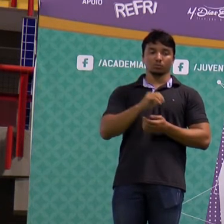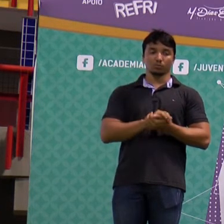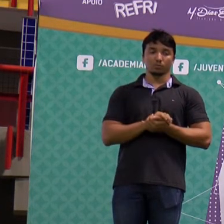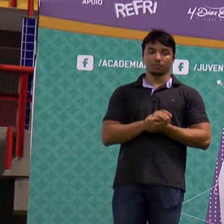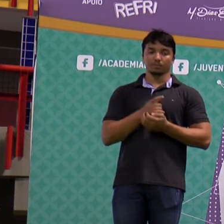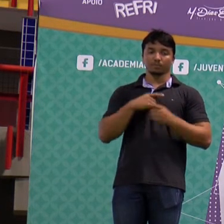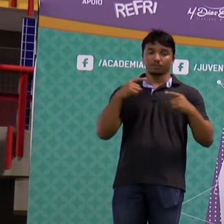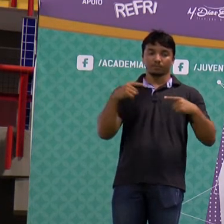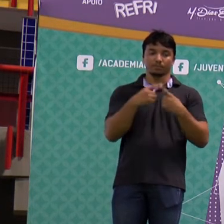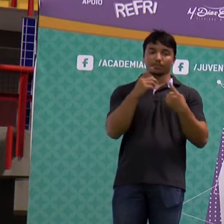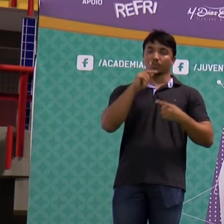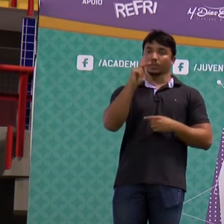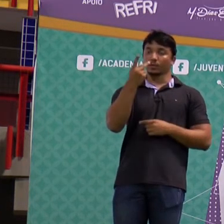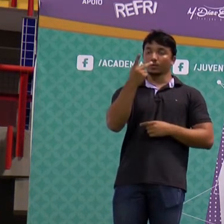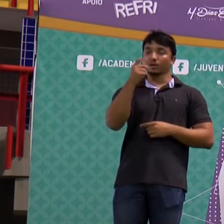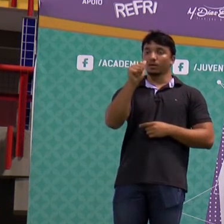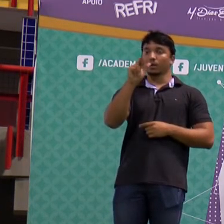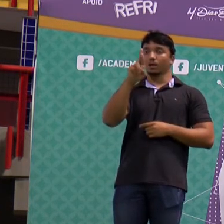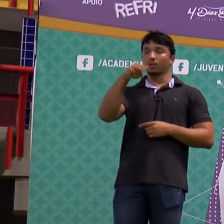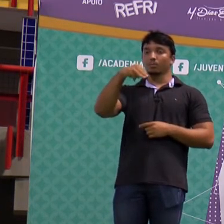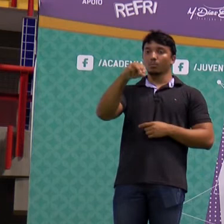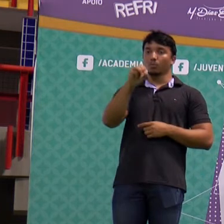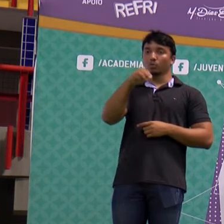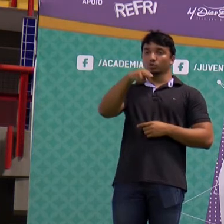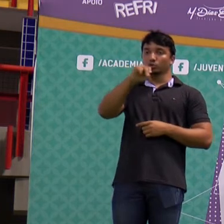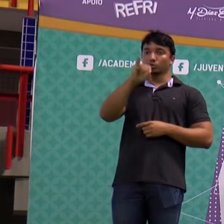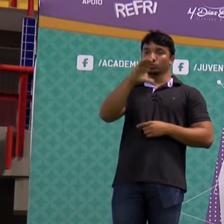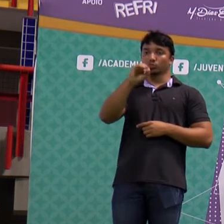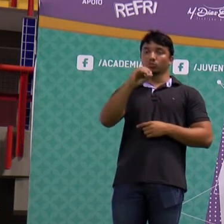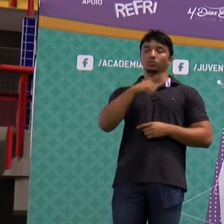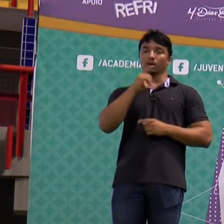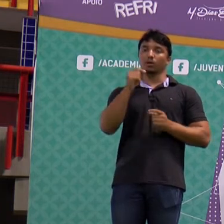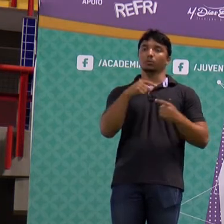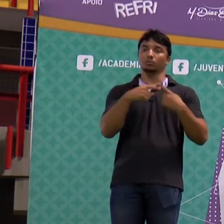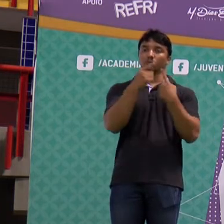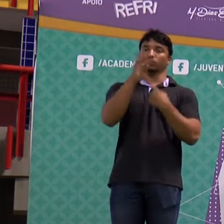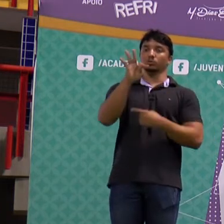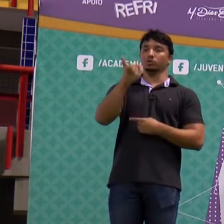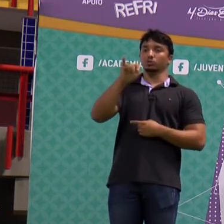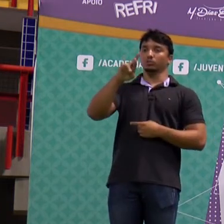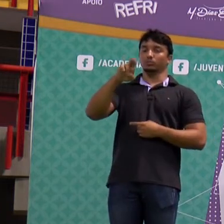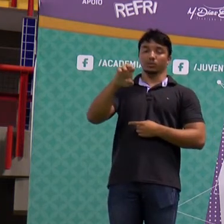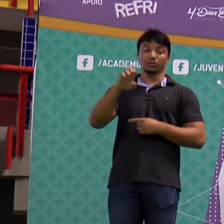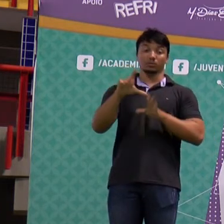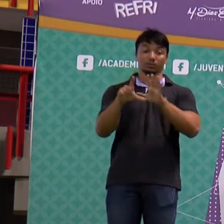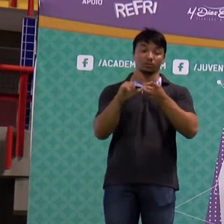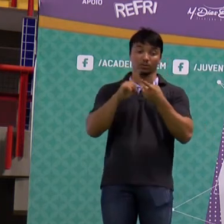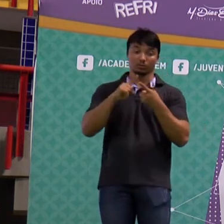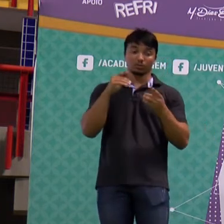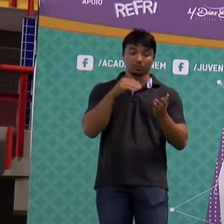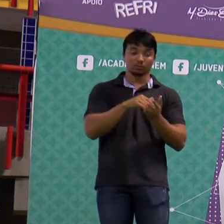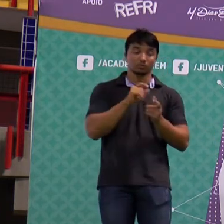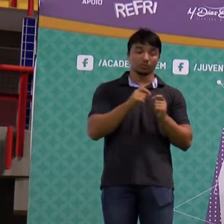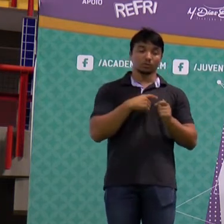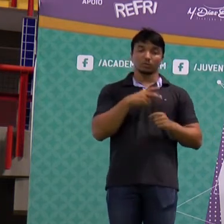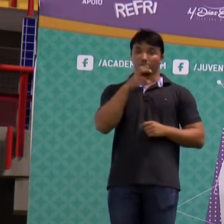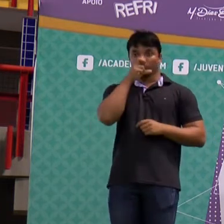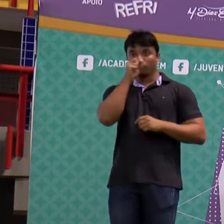timbre está relacionado a harmônico. Se tiver no texto a palavra harmônico, isso é timbre. E para encerrar, o